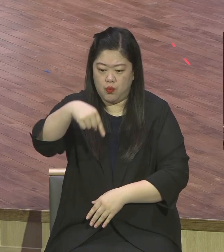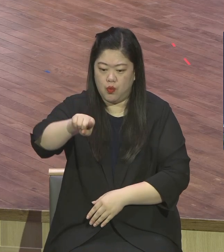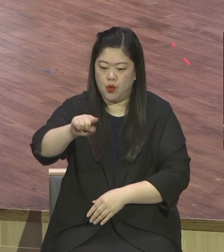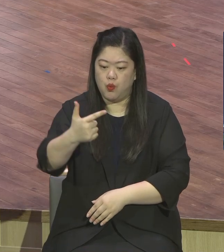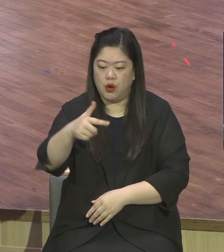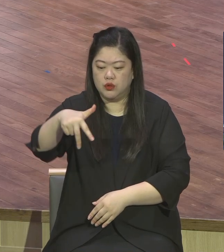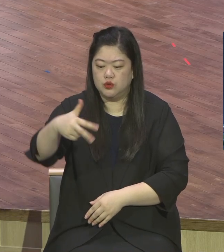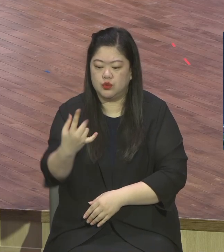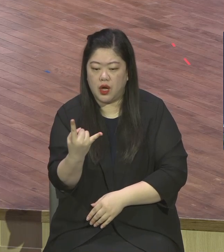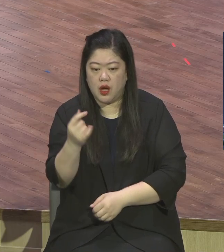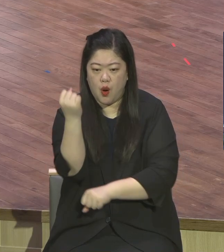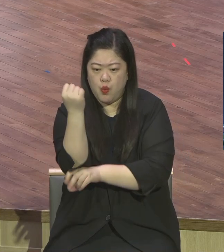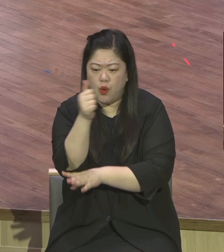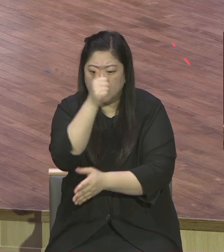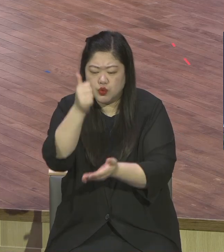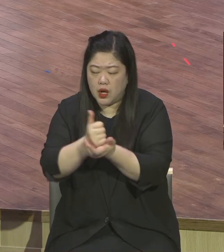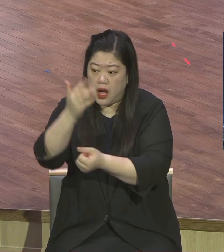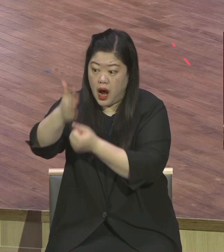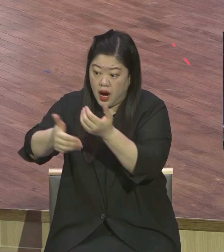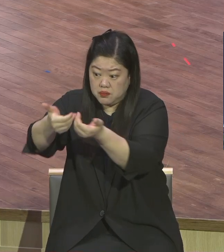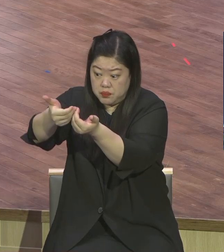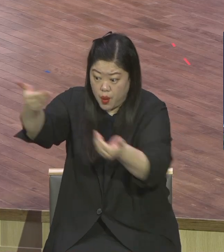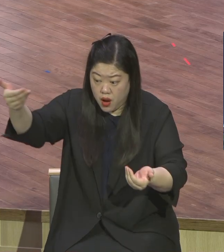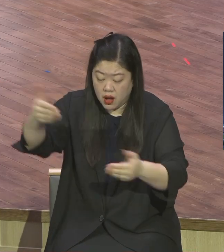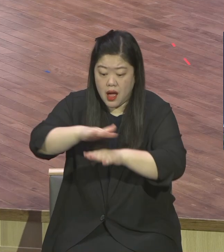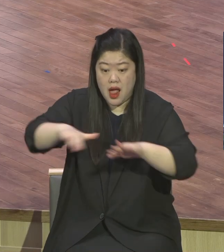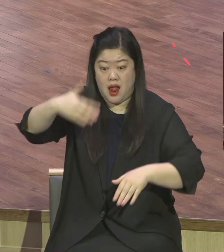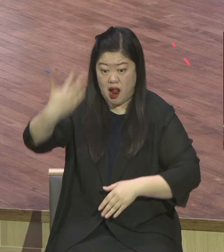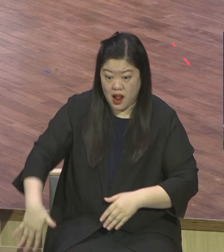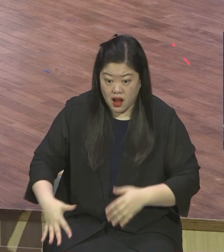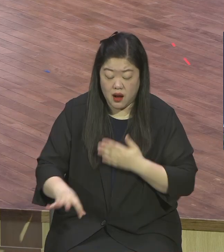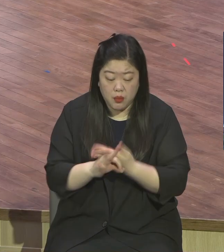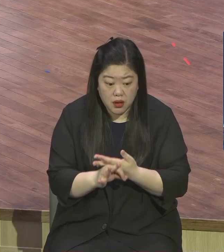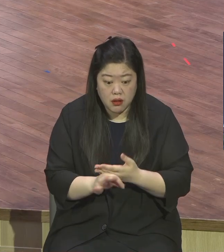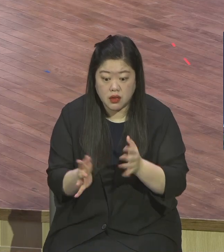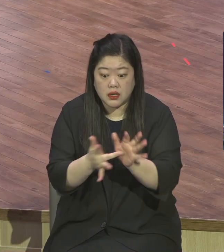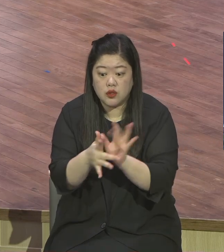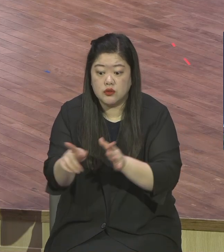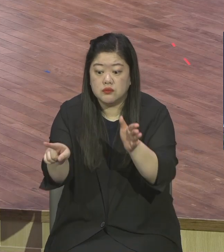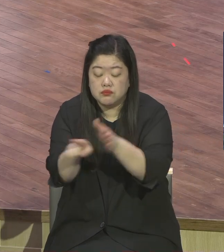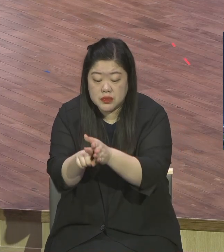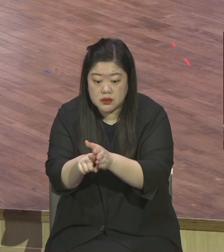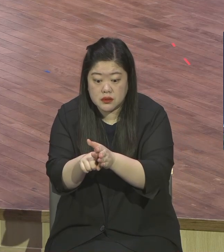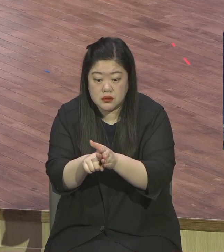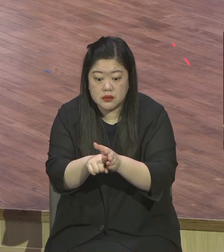하나님께서 보시는 어려운 자 누구냐 원죄 해결된 자를 말합니다 원죄 해결된 자